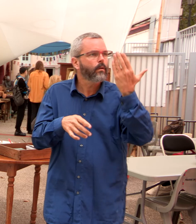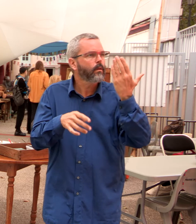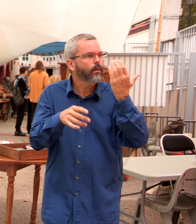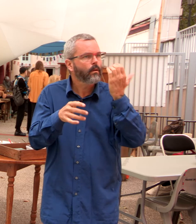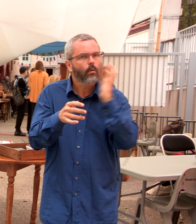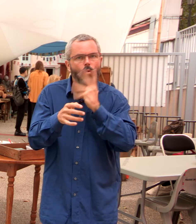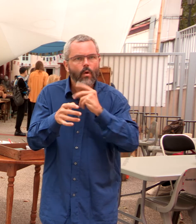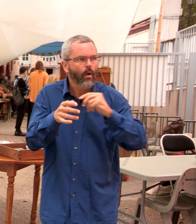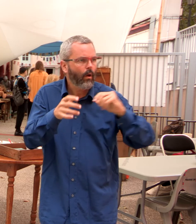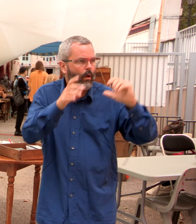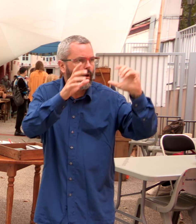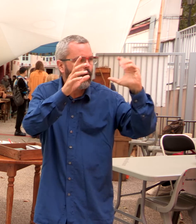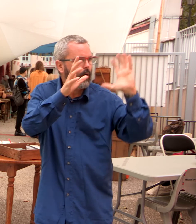celles que les pains lui proposaient